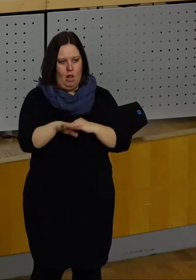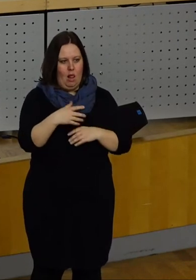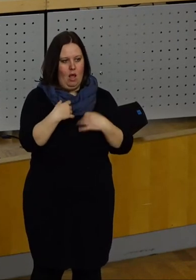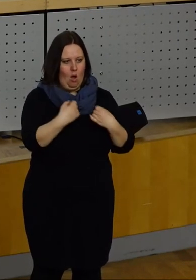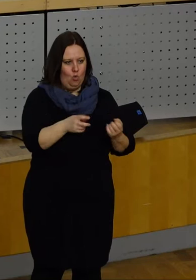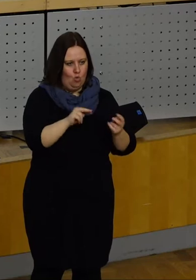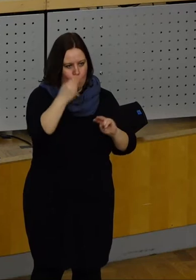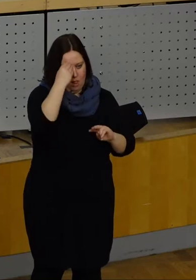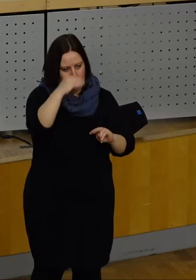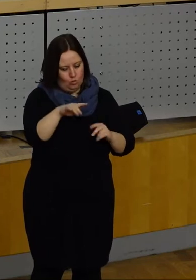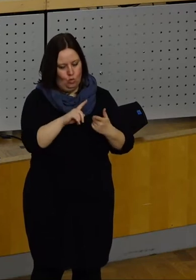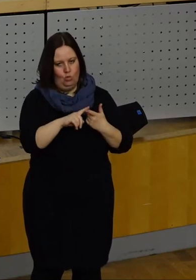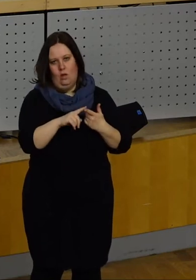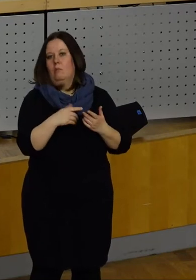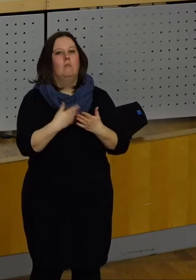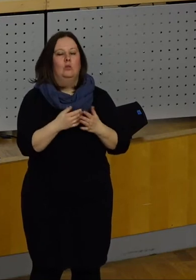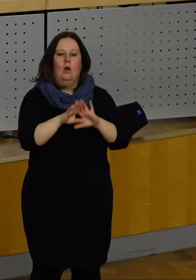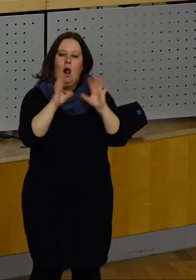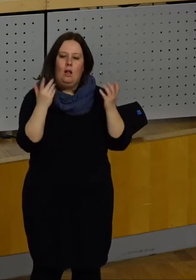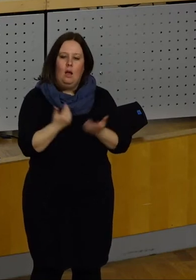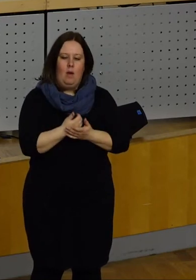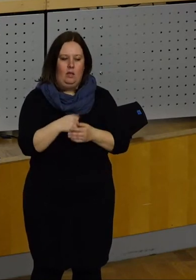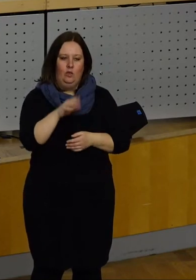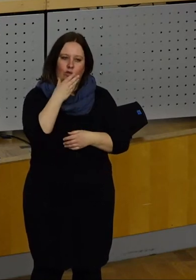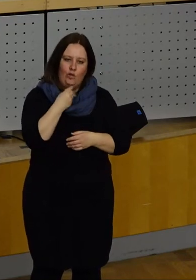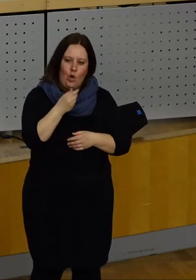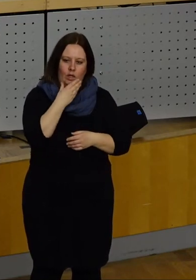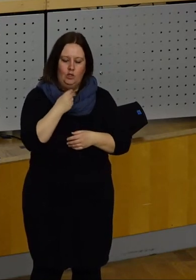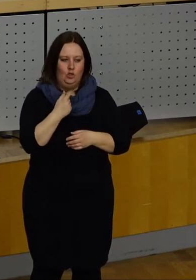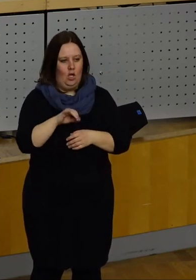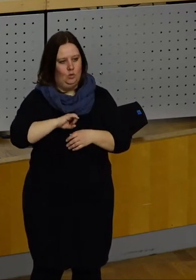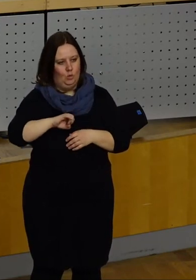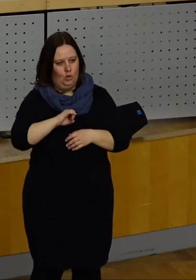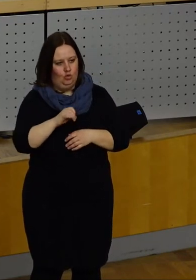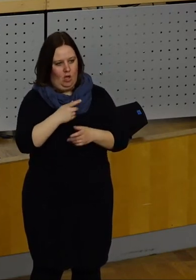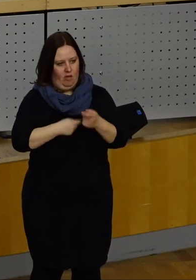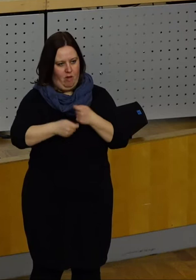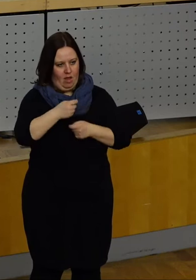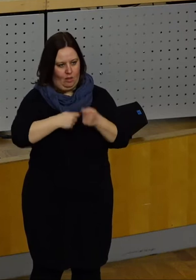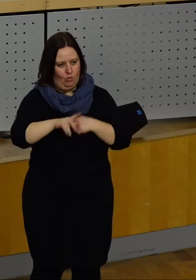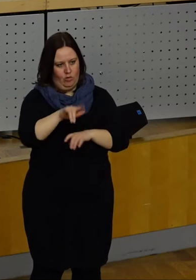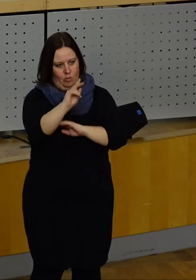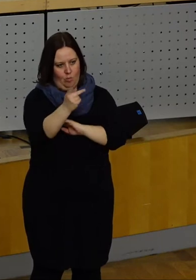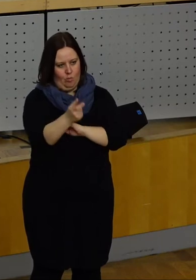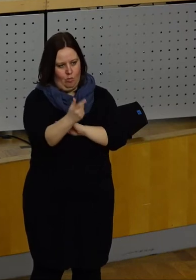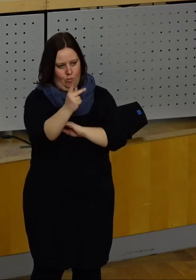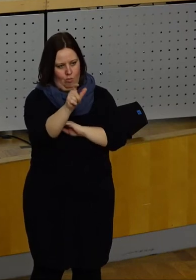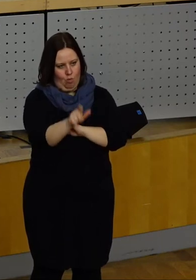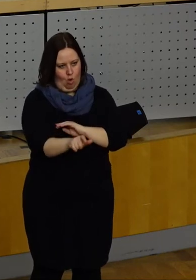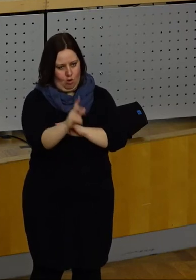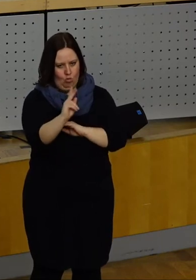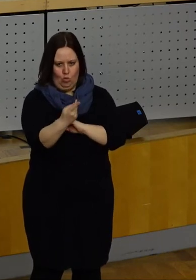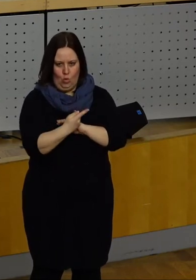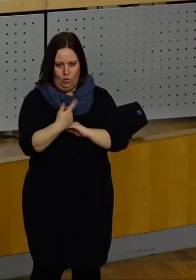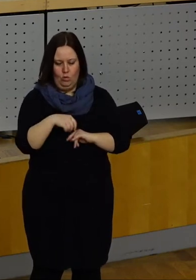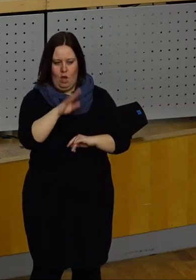Kraftfahrzeugs sowie allgemein in freundlicher, zügiger Behandlung des Bürgers und auch in der Entwicklung